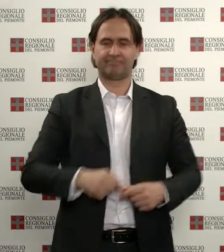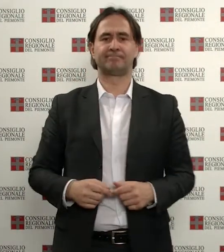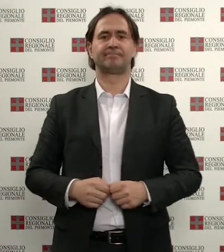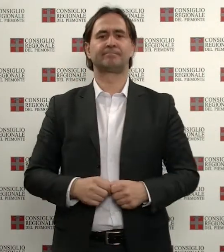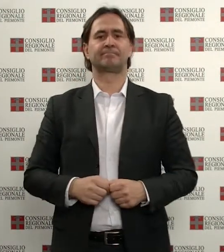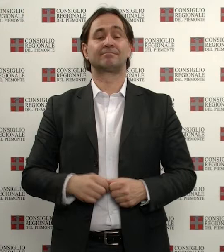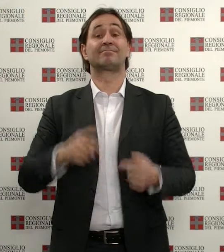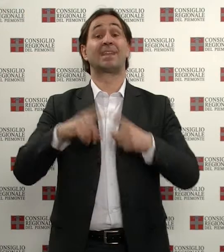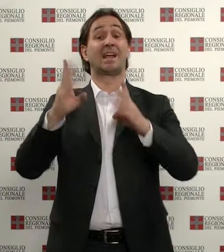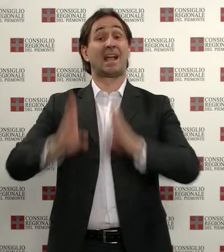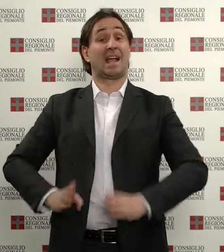grattacielo della regione Piemonte,